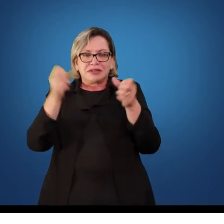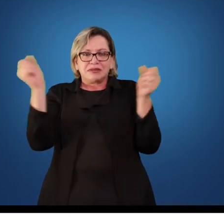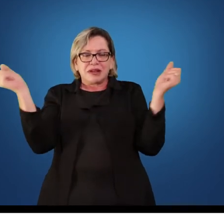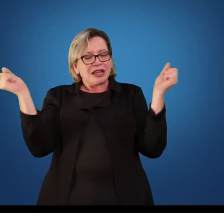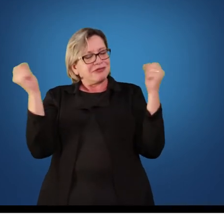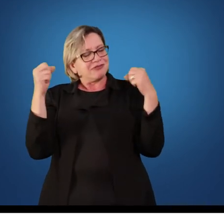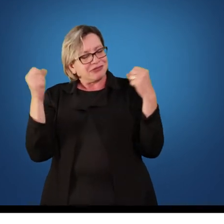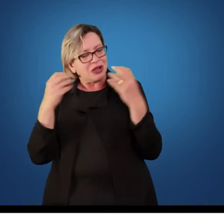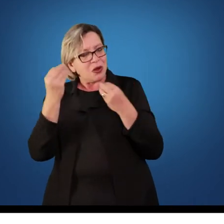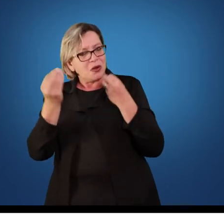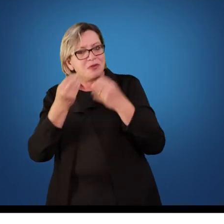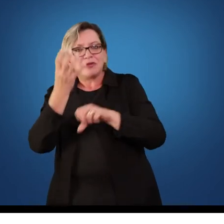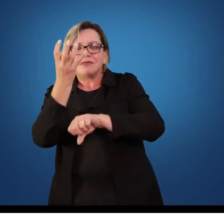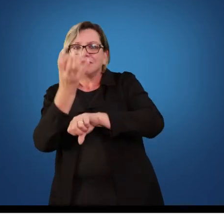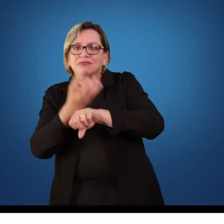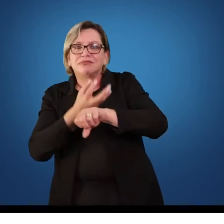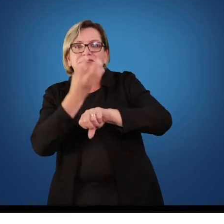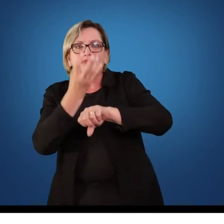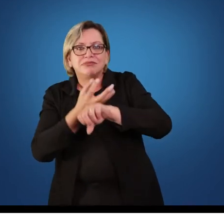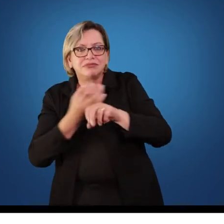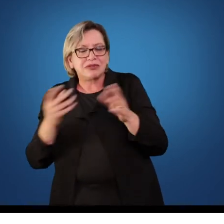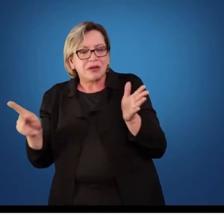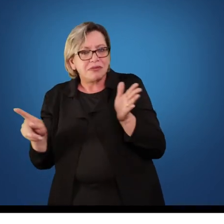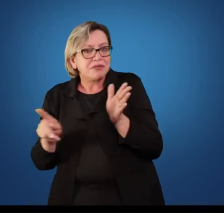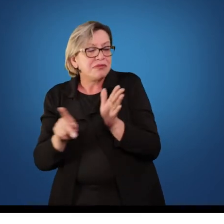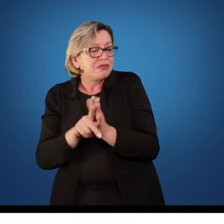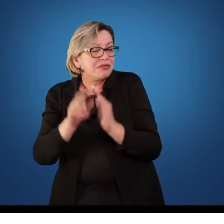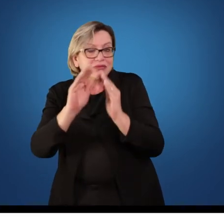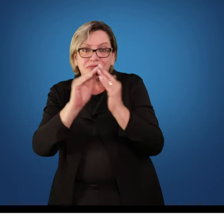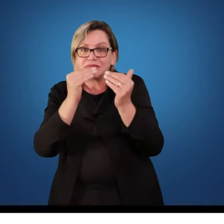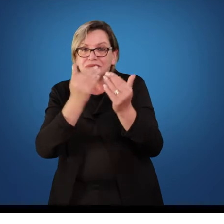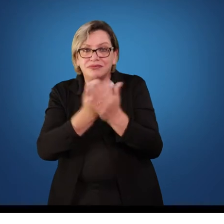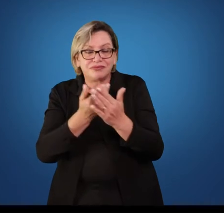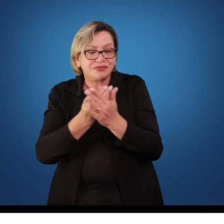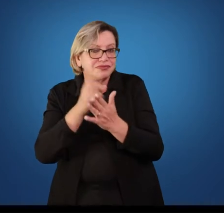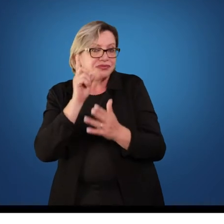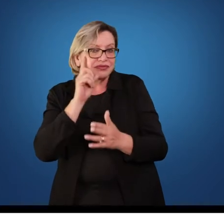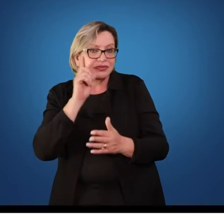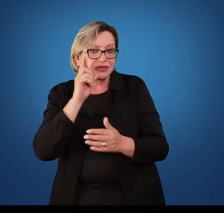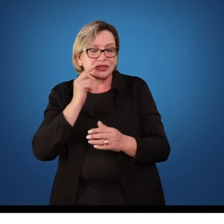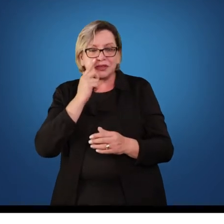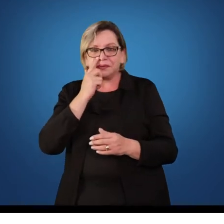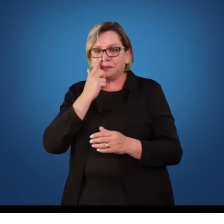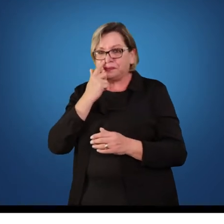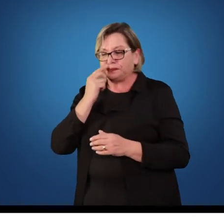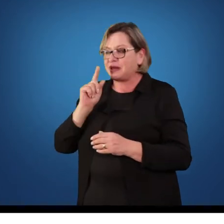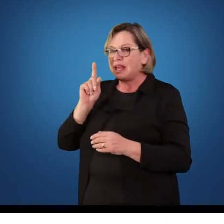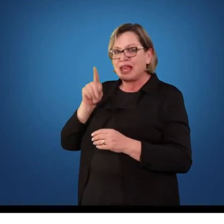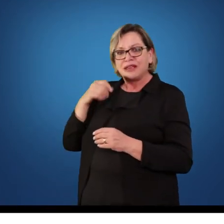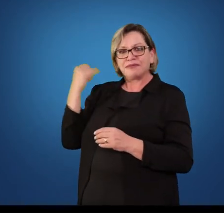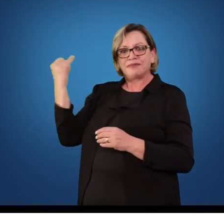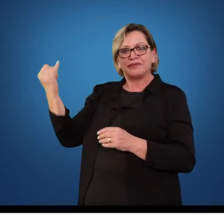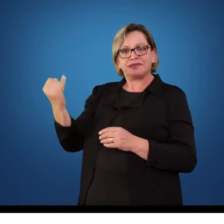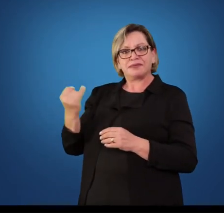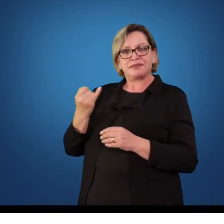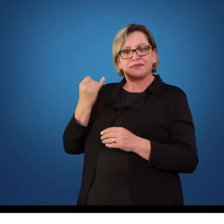ou como uma disciplina que faz parte do cotidiano escolar. Isso. Professor, essa é uma questão muito importante também, porque a